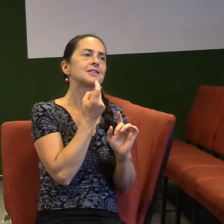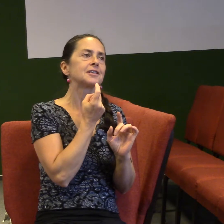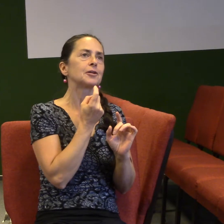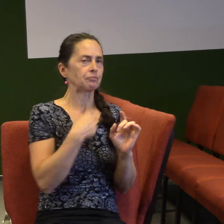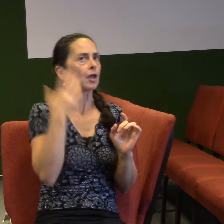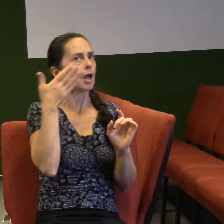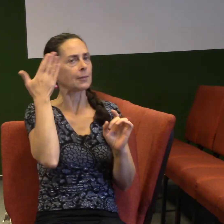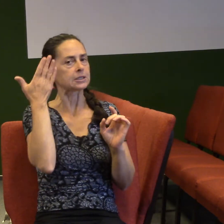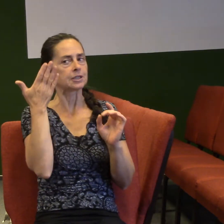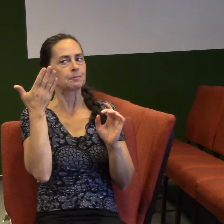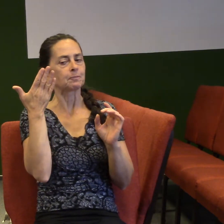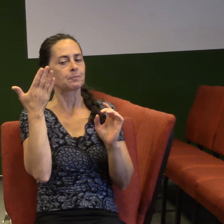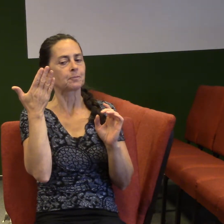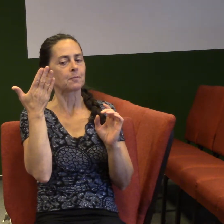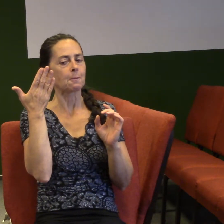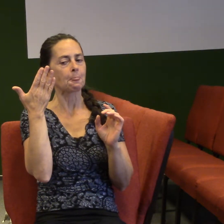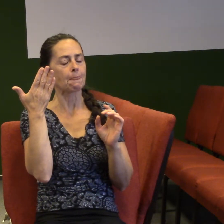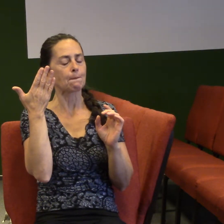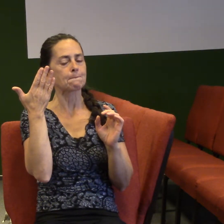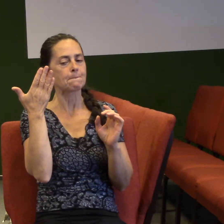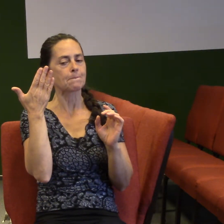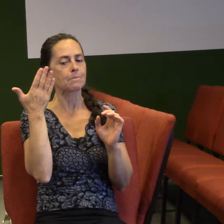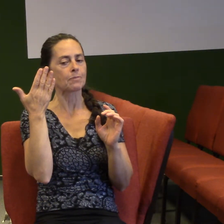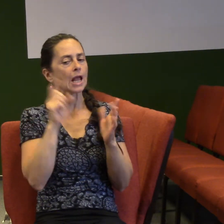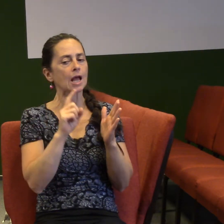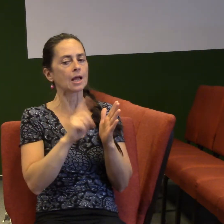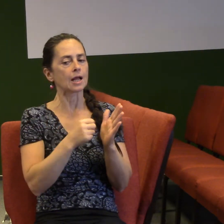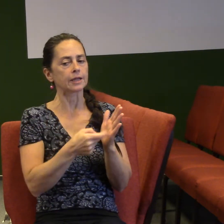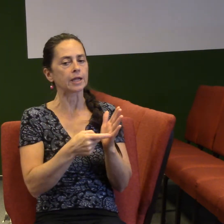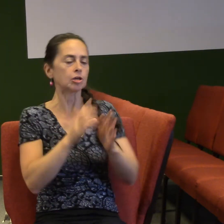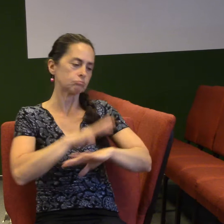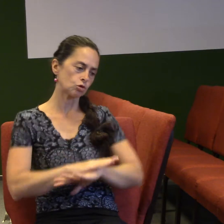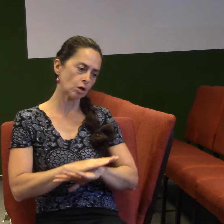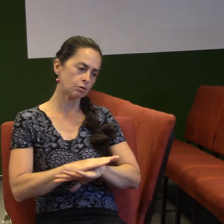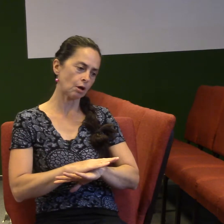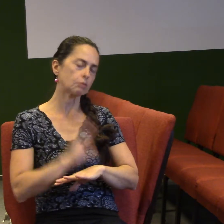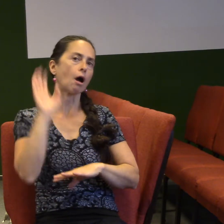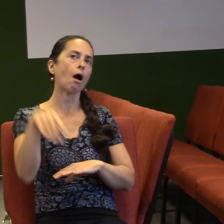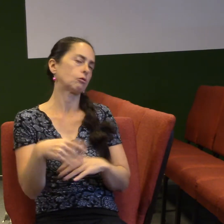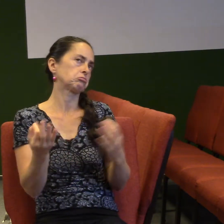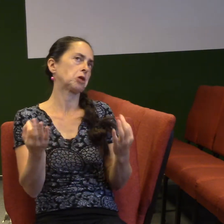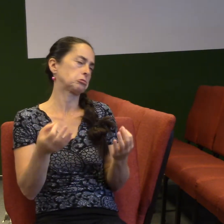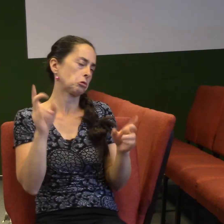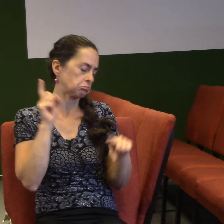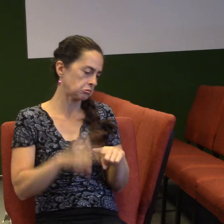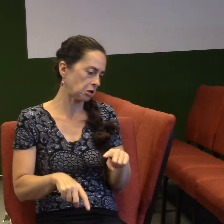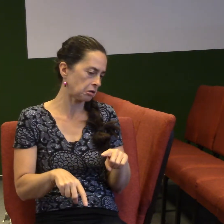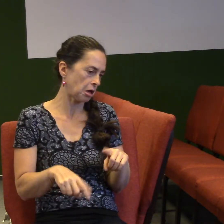že to není o tom, že budeme sedět a čekat, až to na nás spadne. Ale že prostě zatím půjdeme a